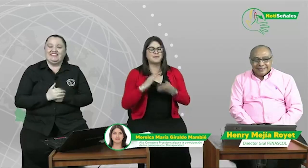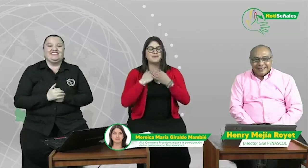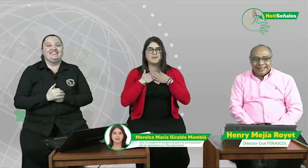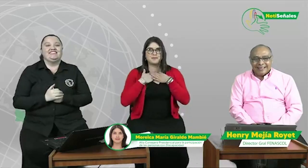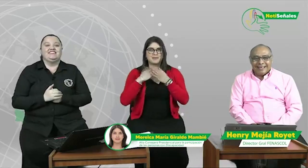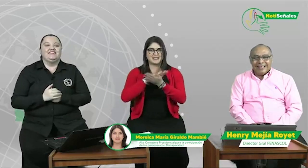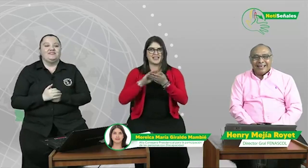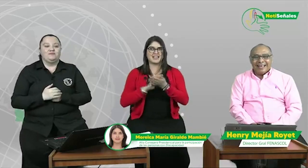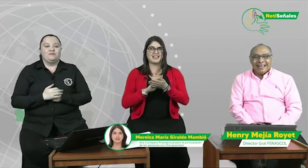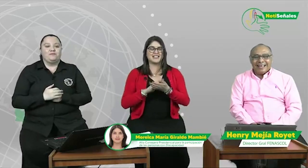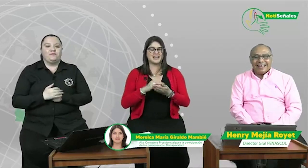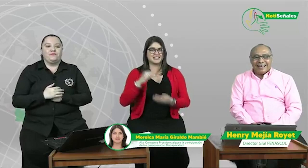Mi seña es esta.